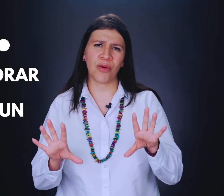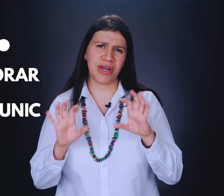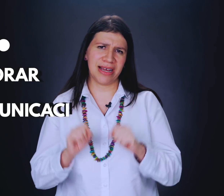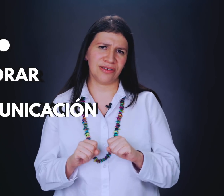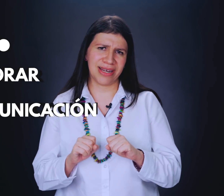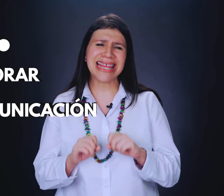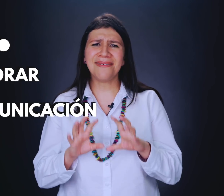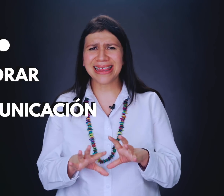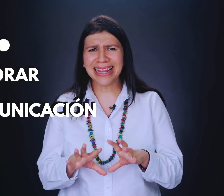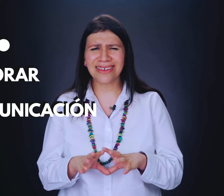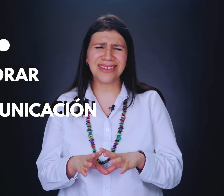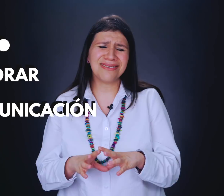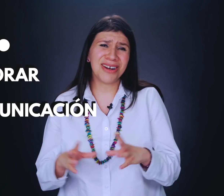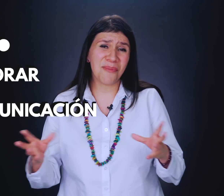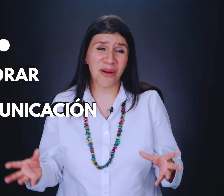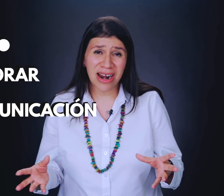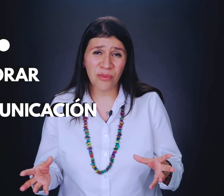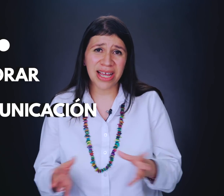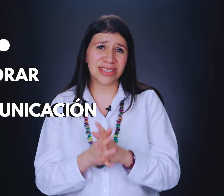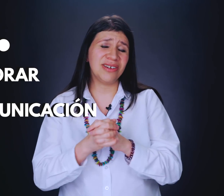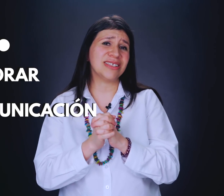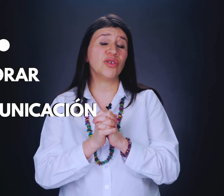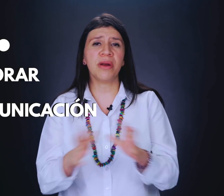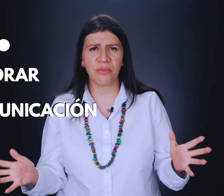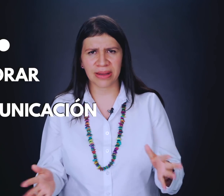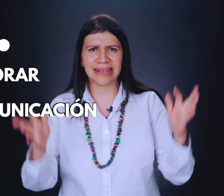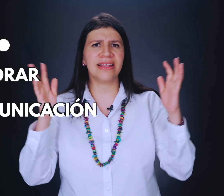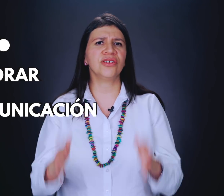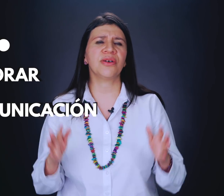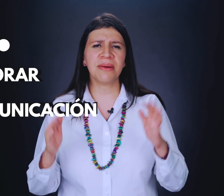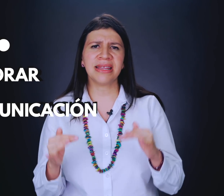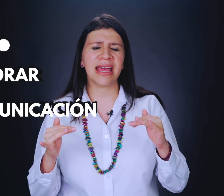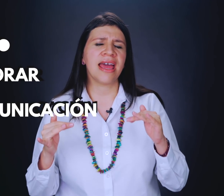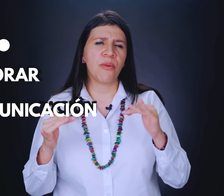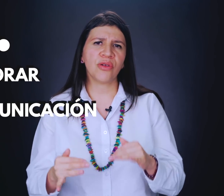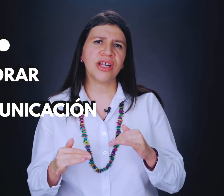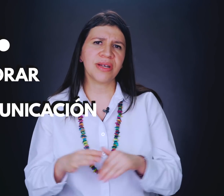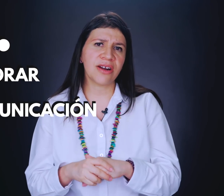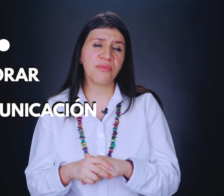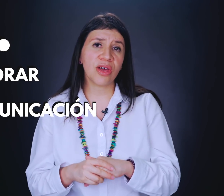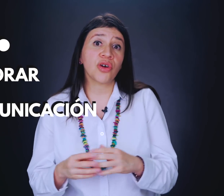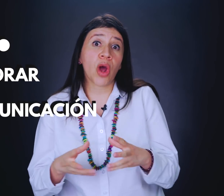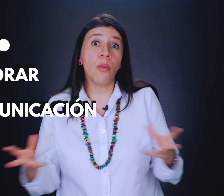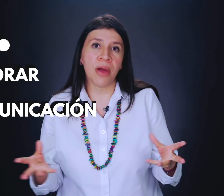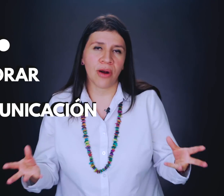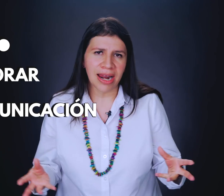comunicación. Y de verdad, yo digo, bueno, mejorar la comunicación es súper importante. De hecho, seguramente pronto les voy a traer un video sobre cómo mejorar la